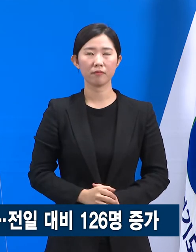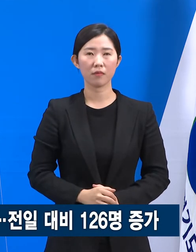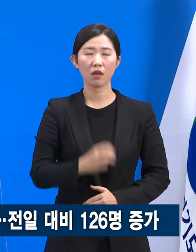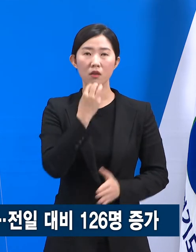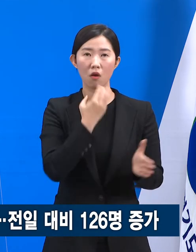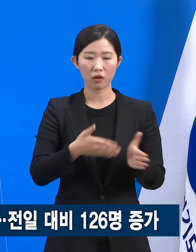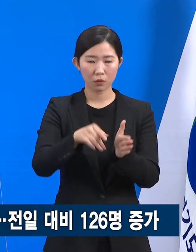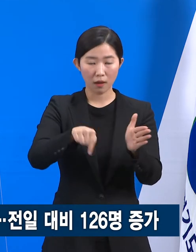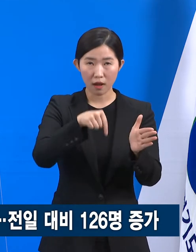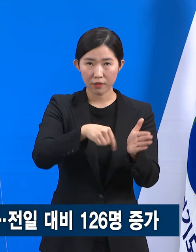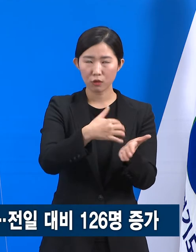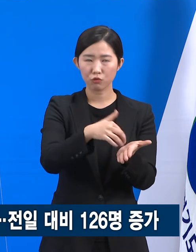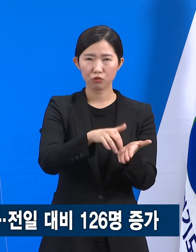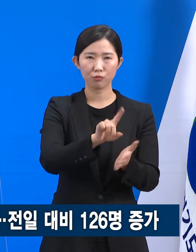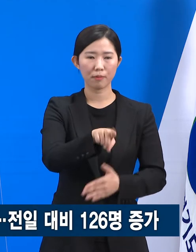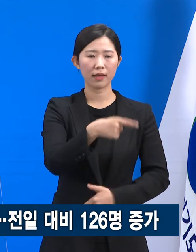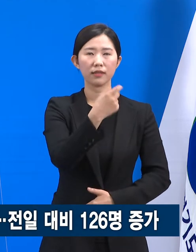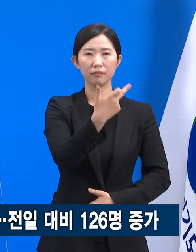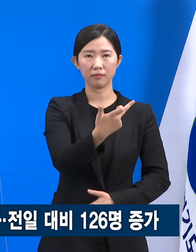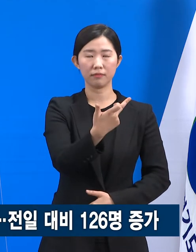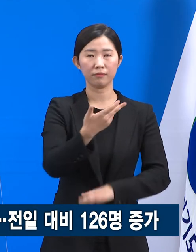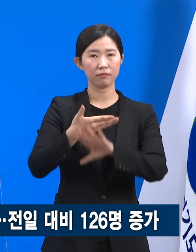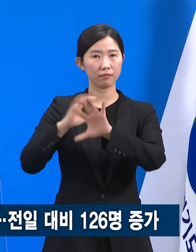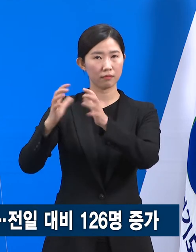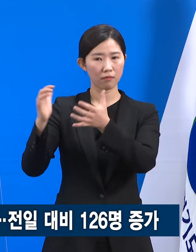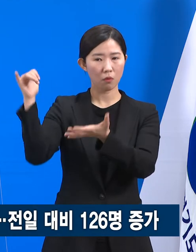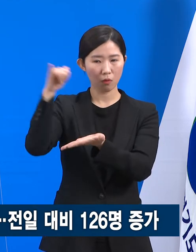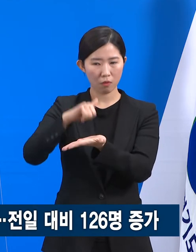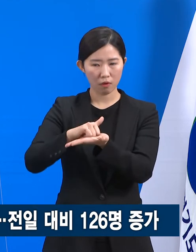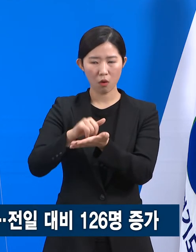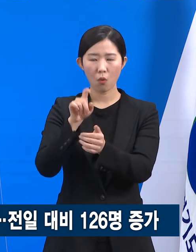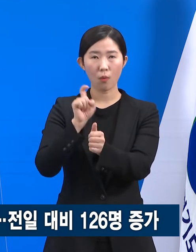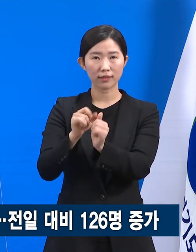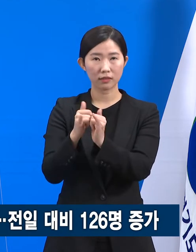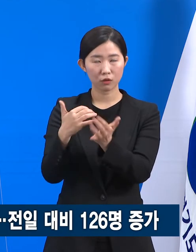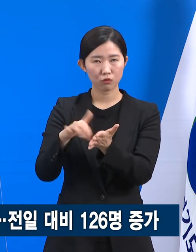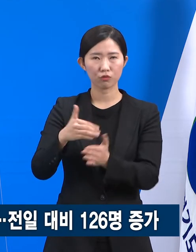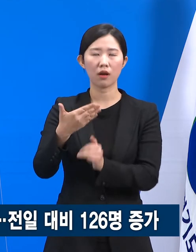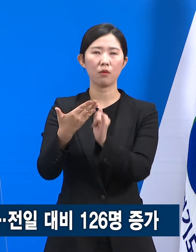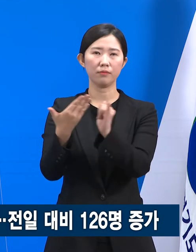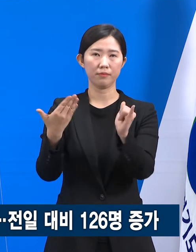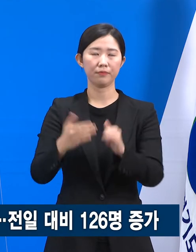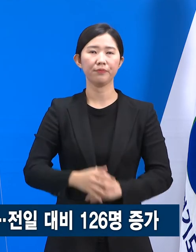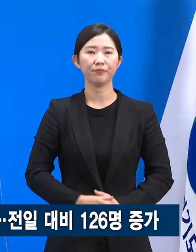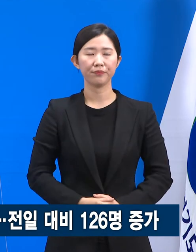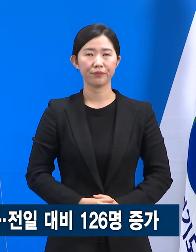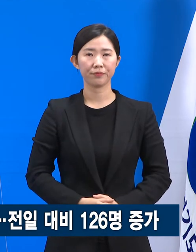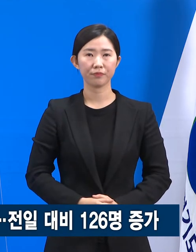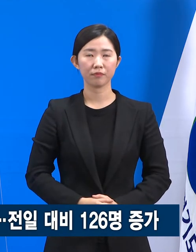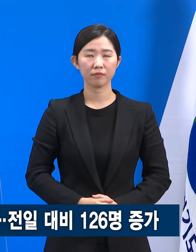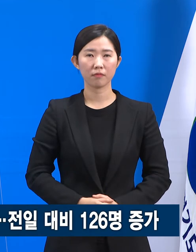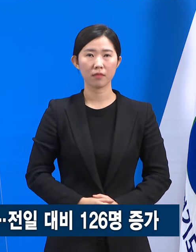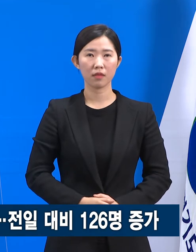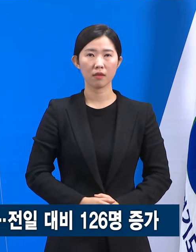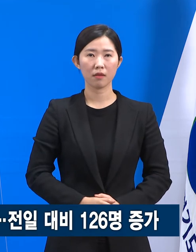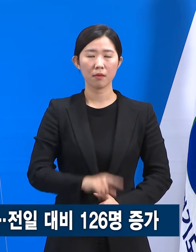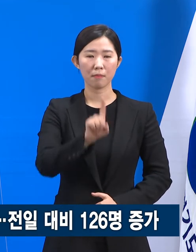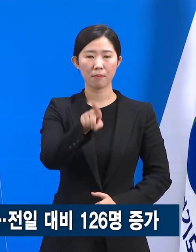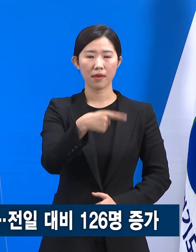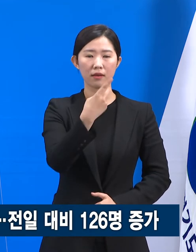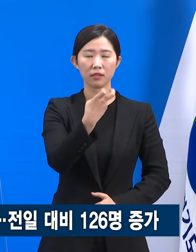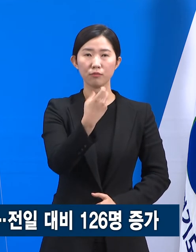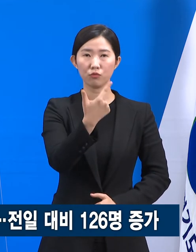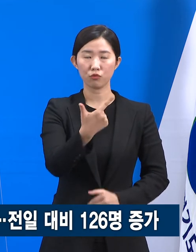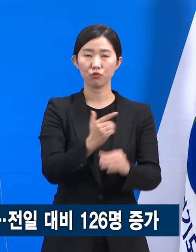117명이며 해외 유입 관련은 9명입니다. 신규 확진자 중 60세 이상 고령자는